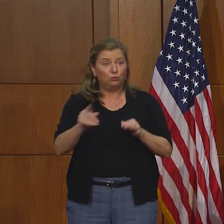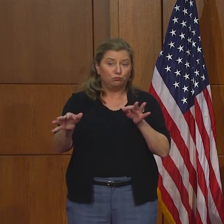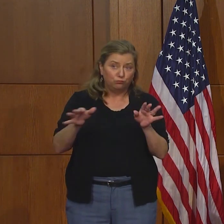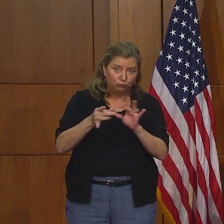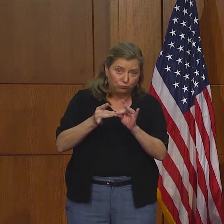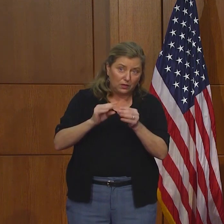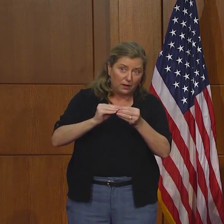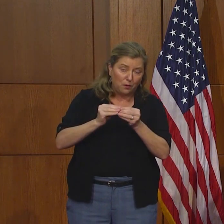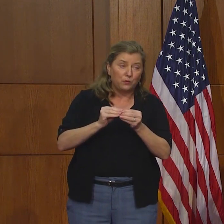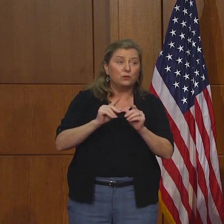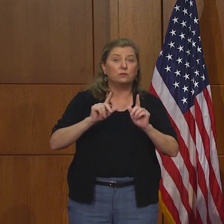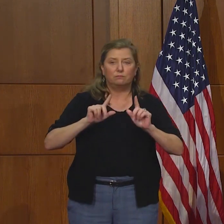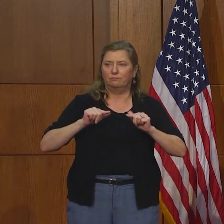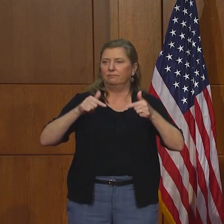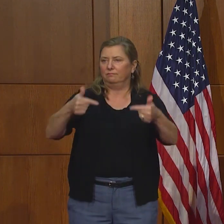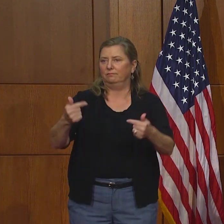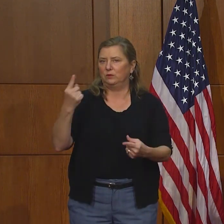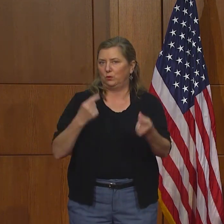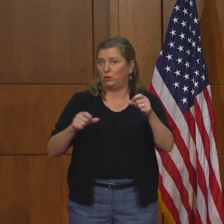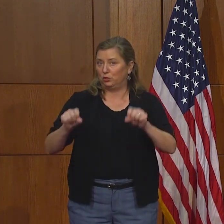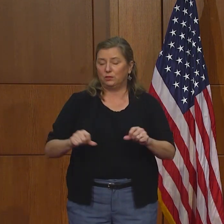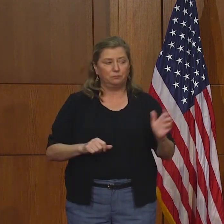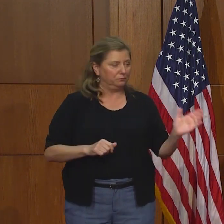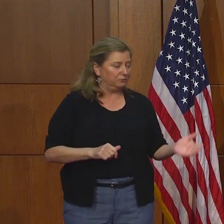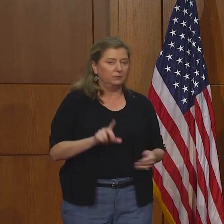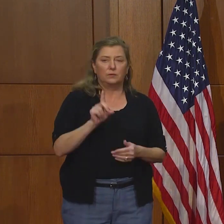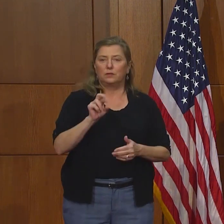y luego voy a responder a sus preguntas. Gracias.